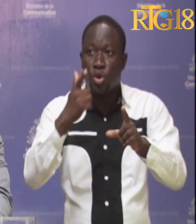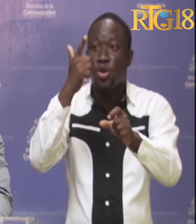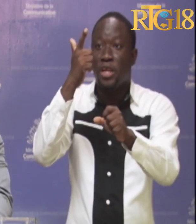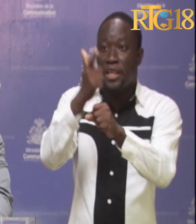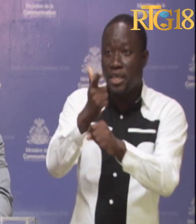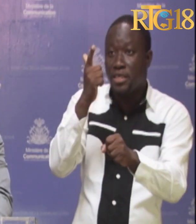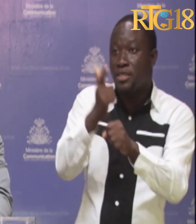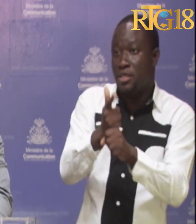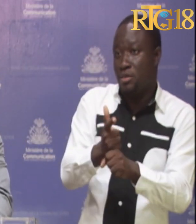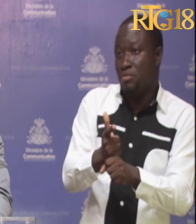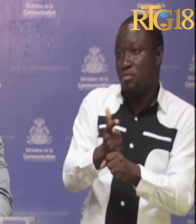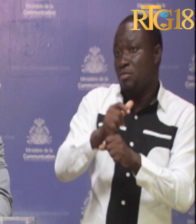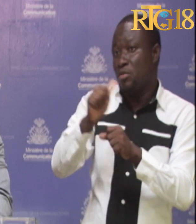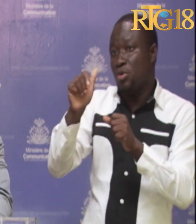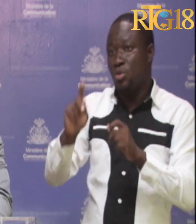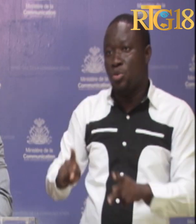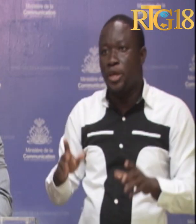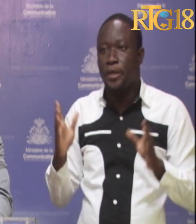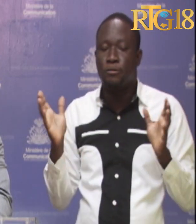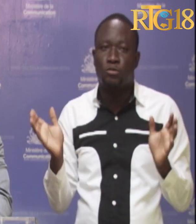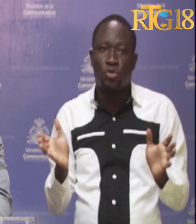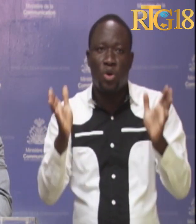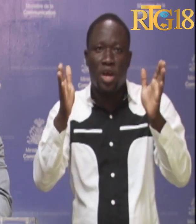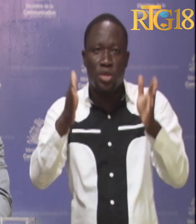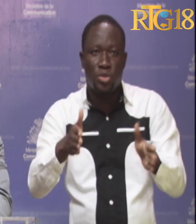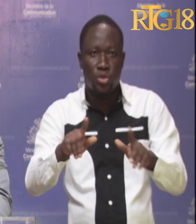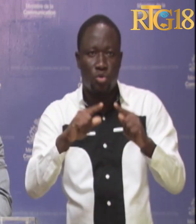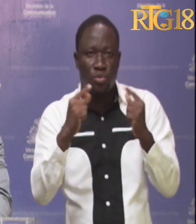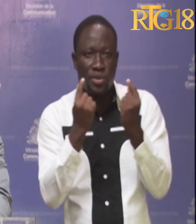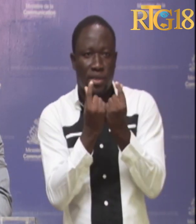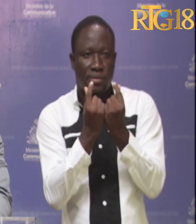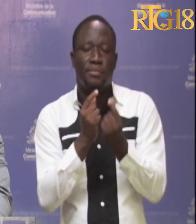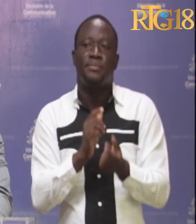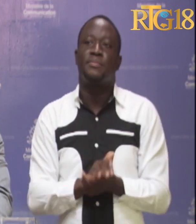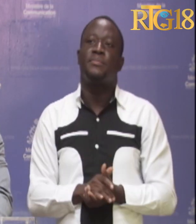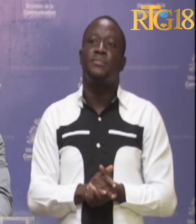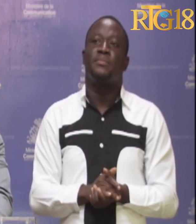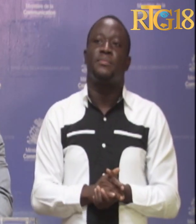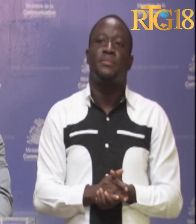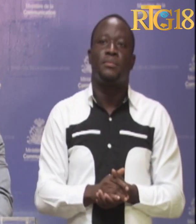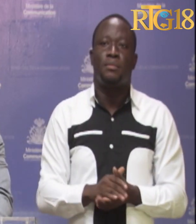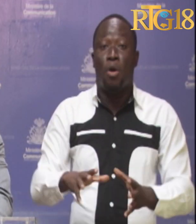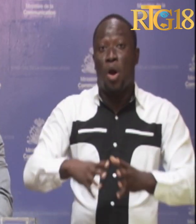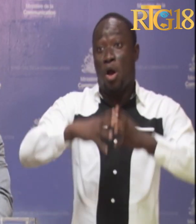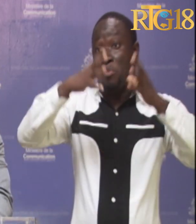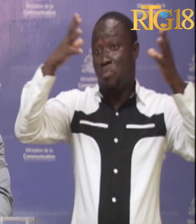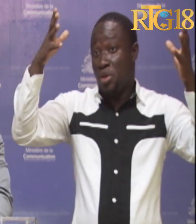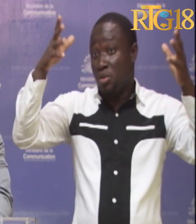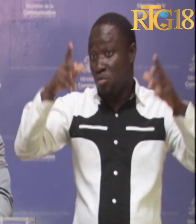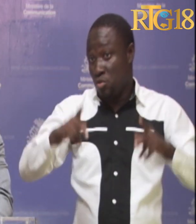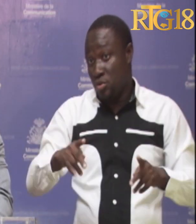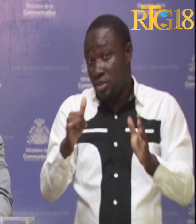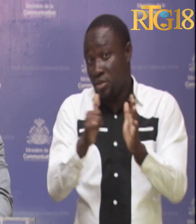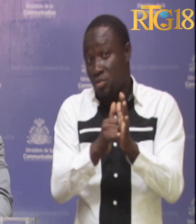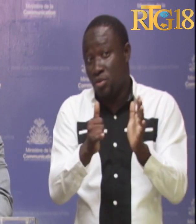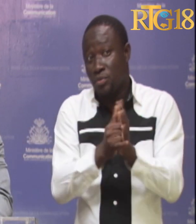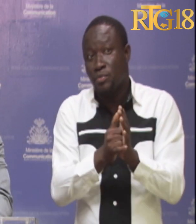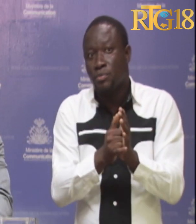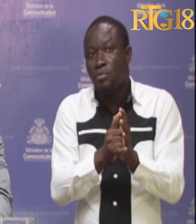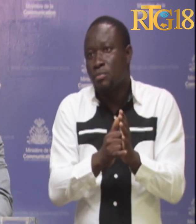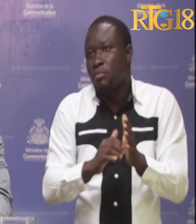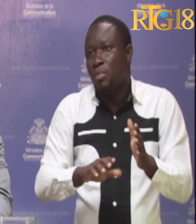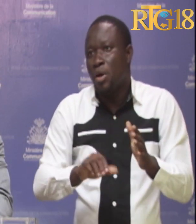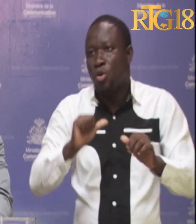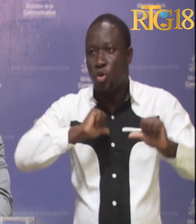des avant-gardistes et courageux du secteur. Nombreux sont ceux qui se sont, de par